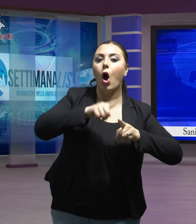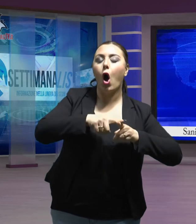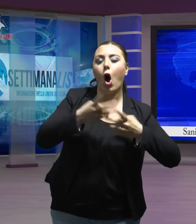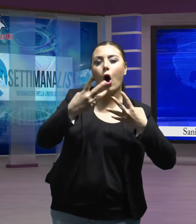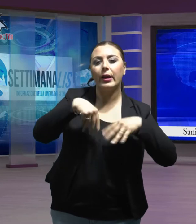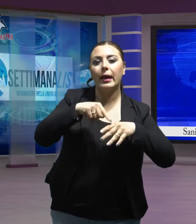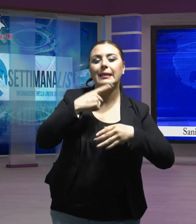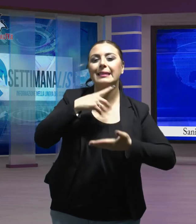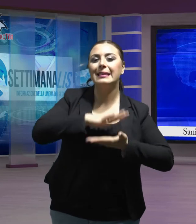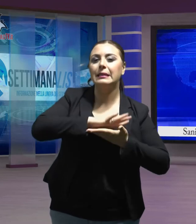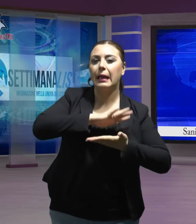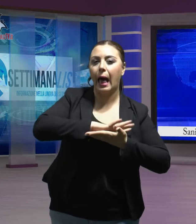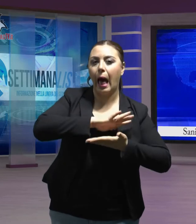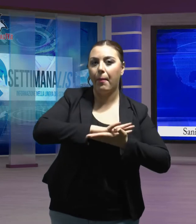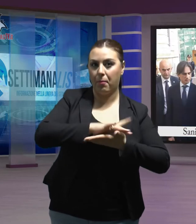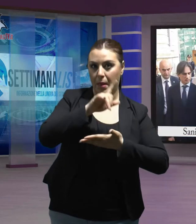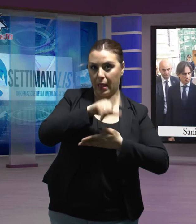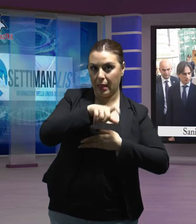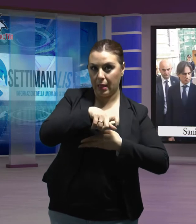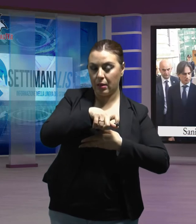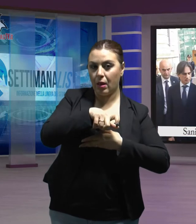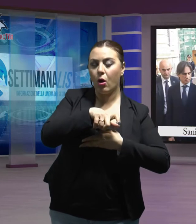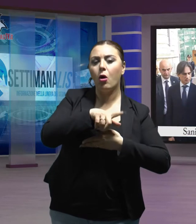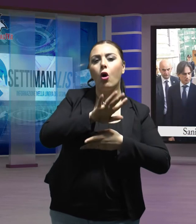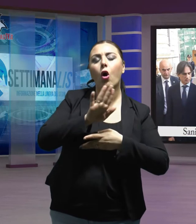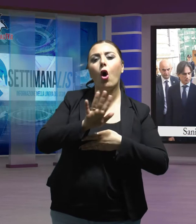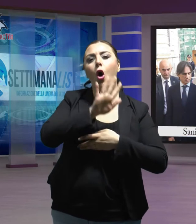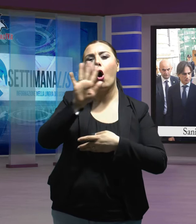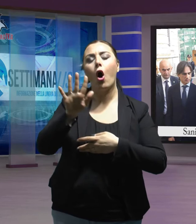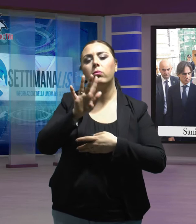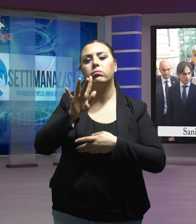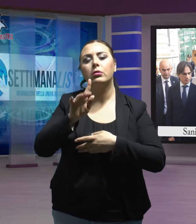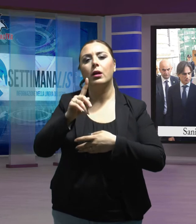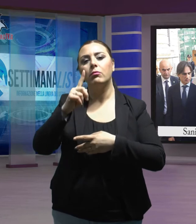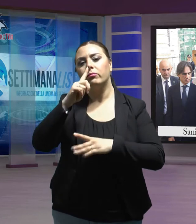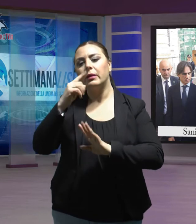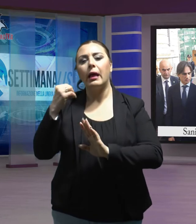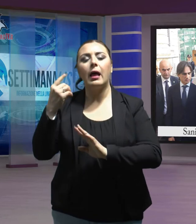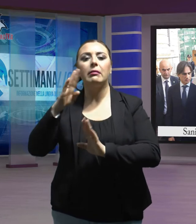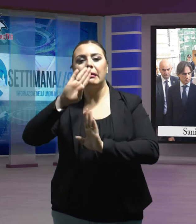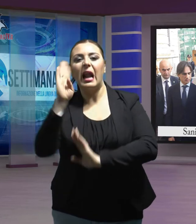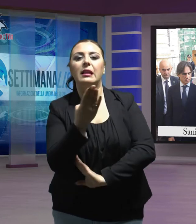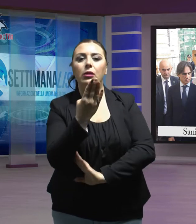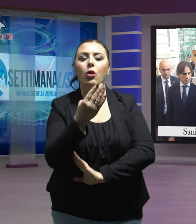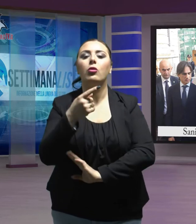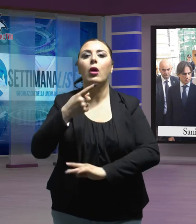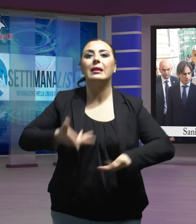di stampa catanzaresi come ennesimo sgarbo istituzionale alla